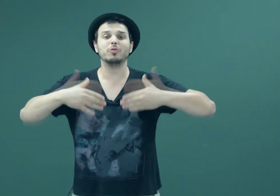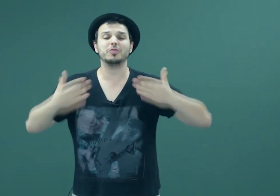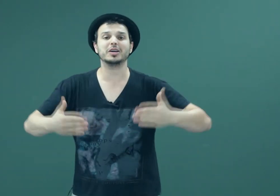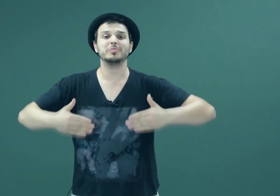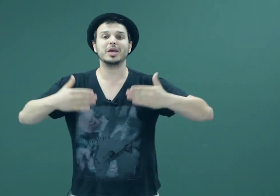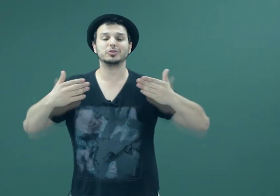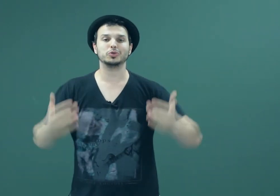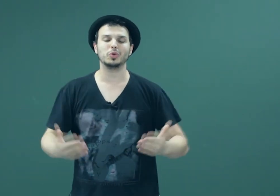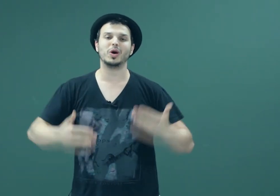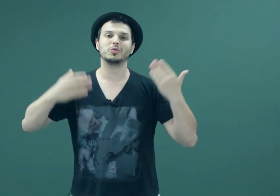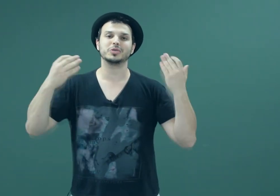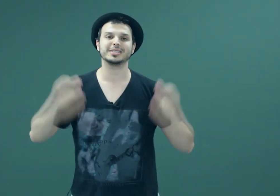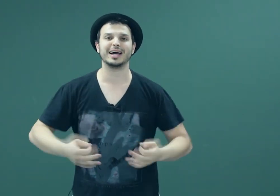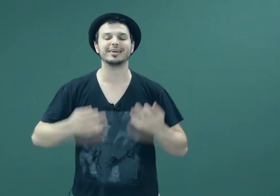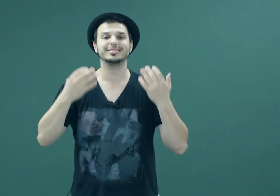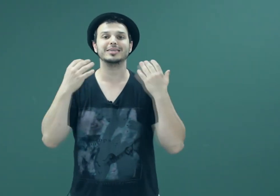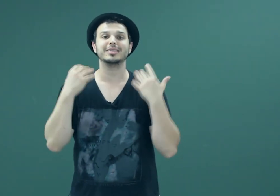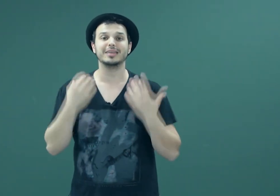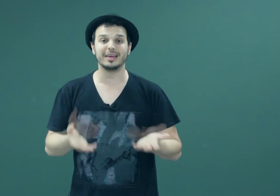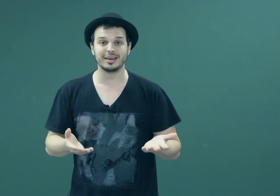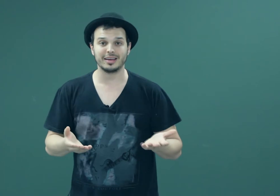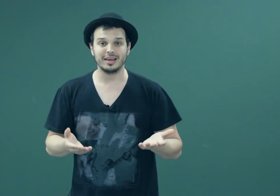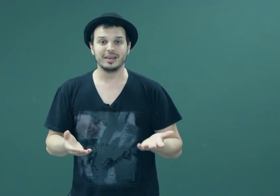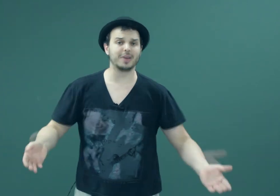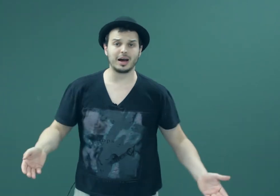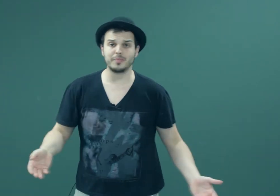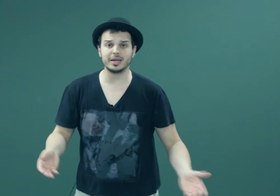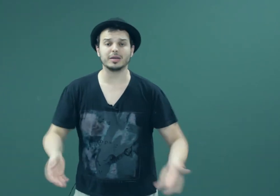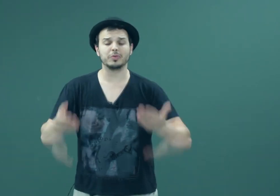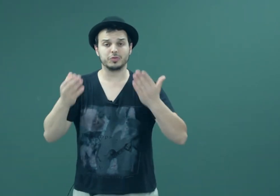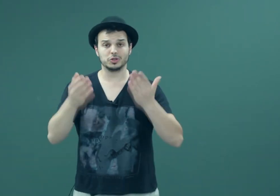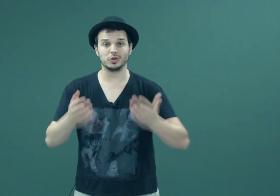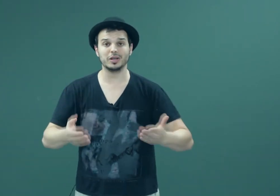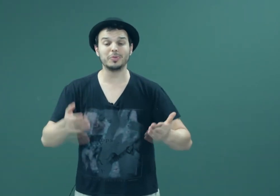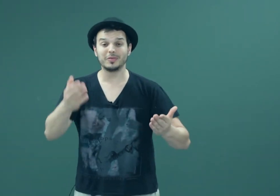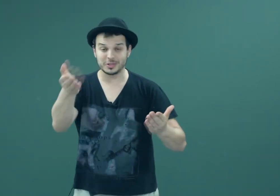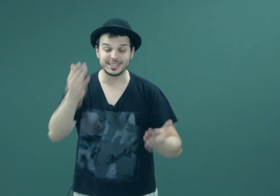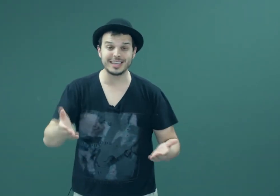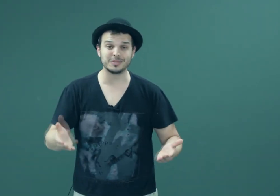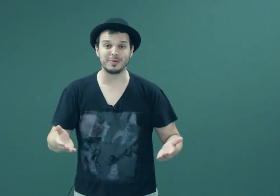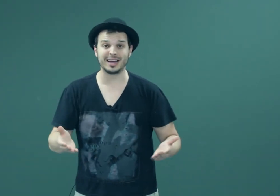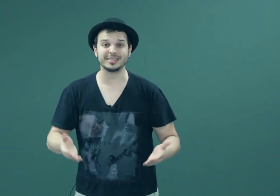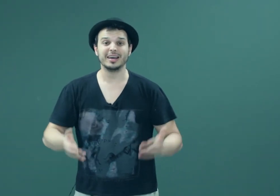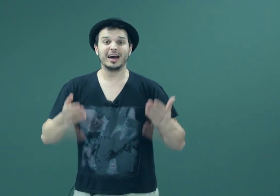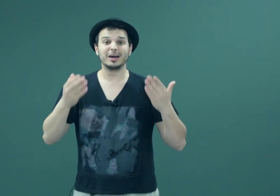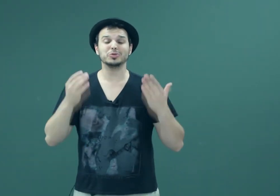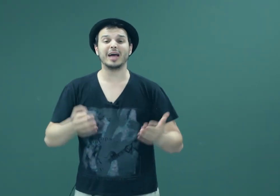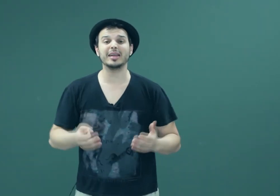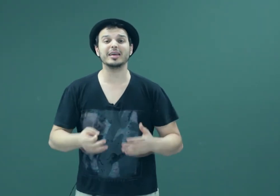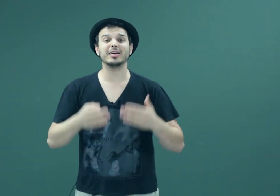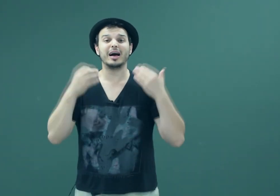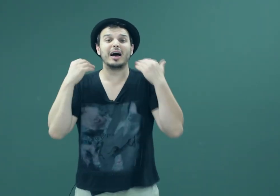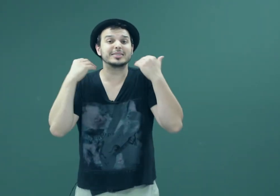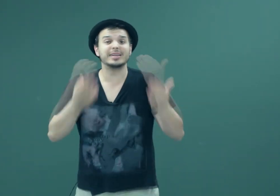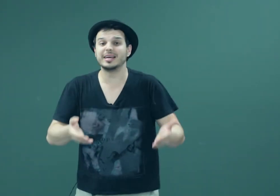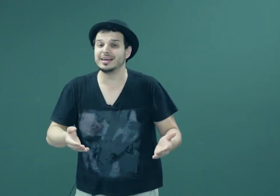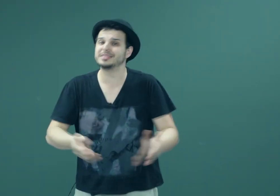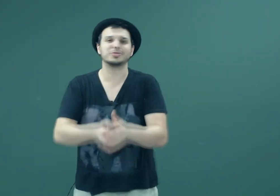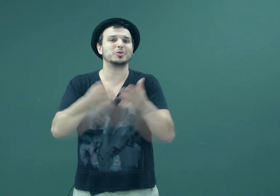ouvir me ajudou a gostar de ler. E essa ferramenta, professor, e pra vocês, pais, ajudarem as crianças, os